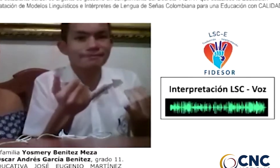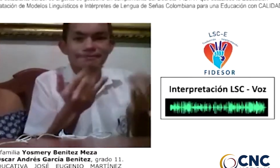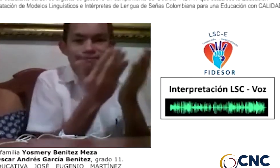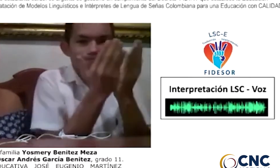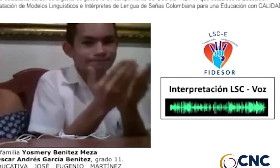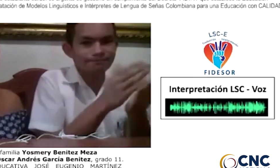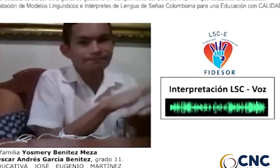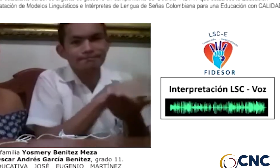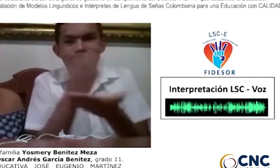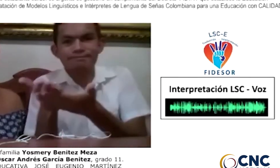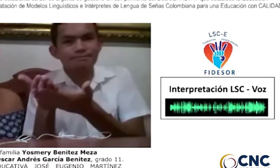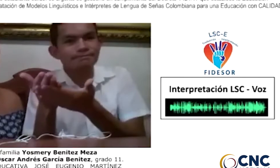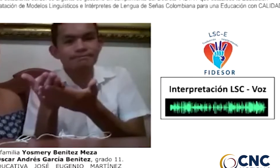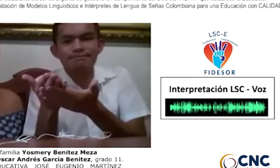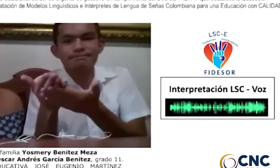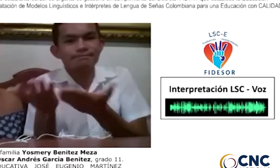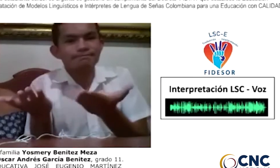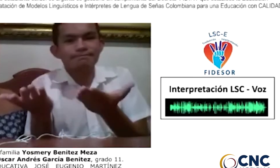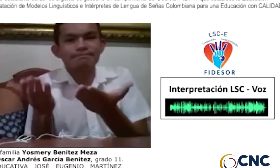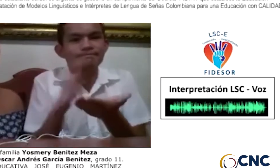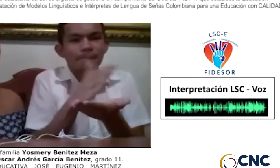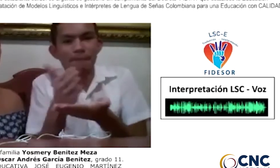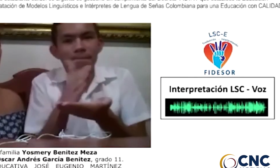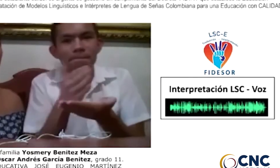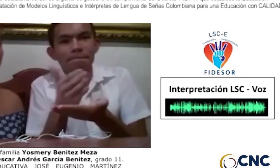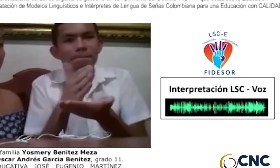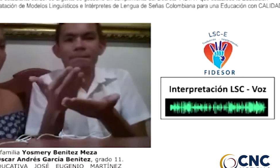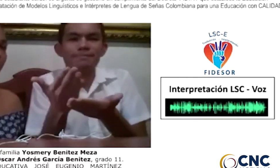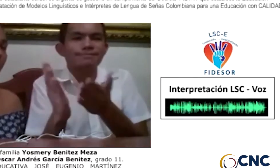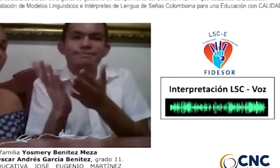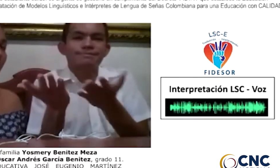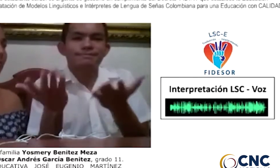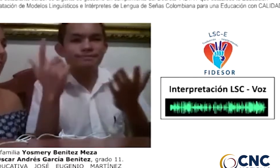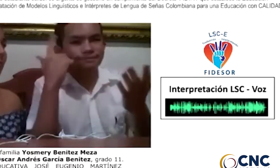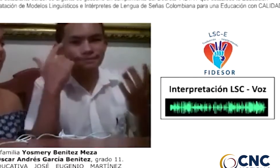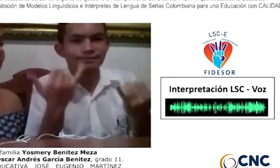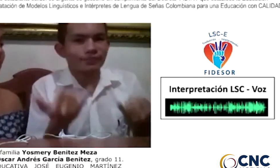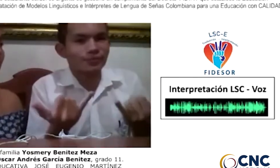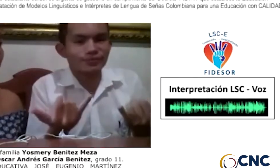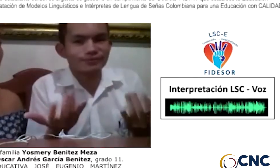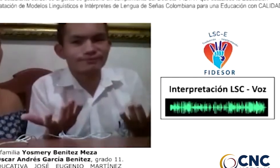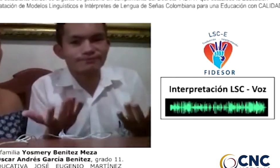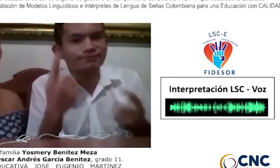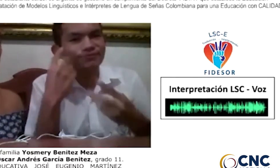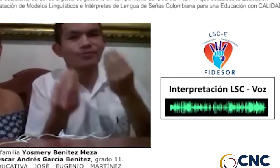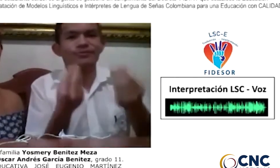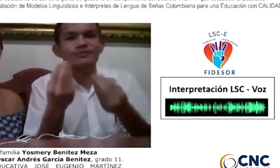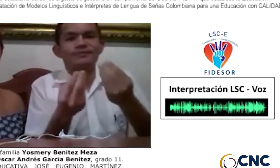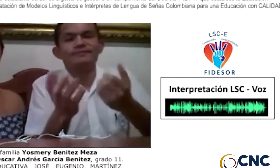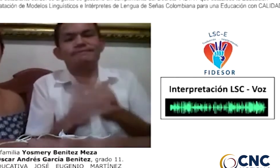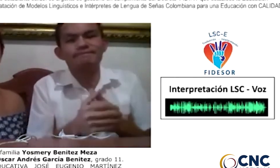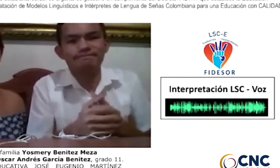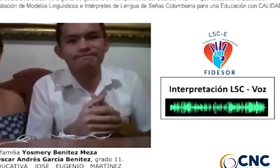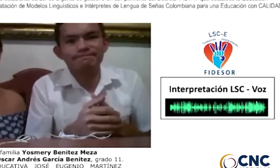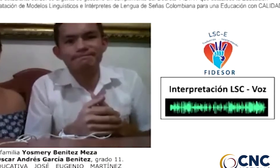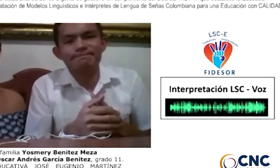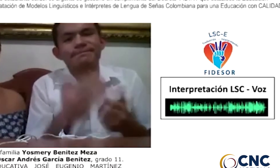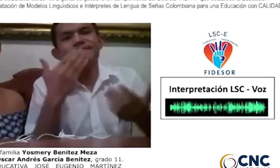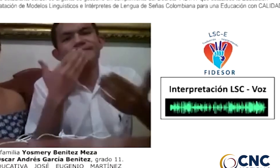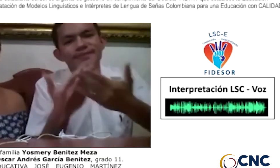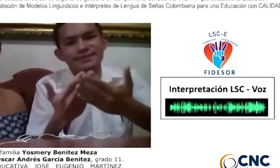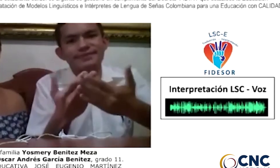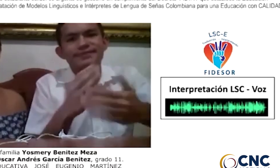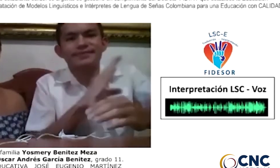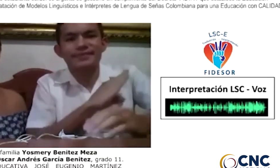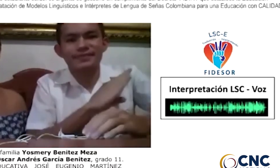conocimiento, pero en estos momentos eso no está sucediendo. No hay ni traducción ni interpretación. Entonces, ¿qué hacemos ahora? Muchas